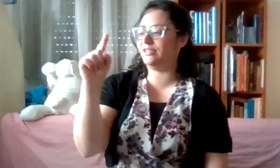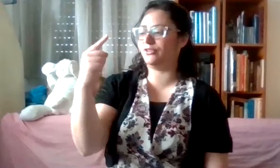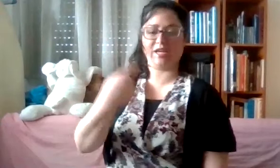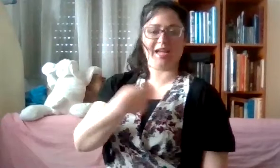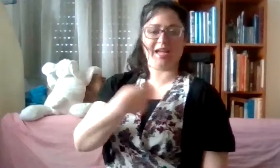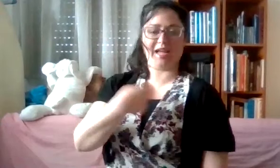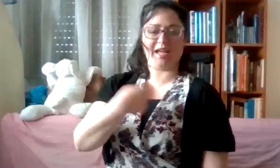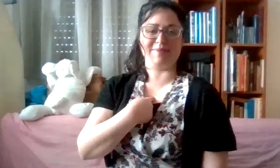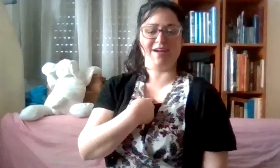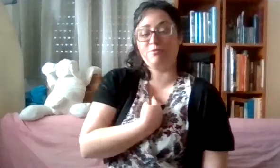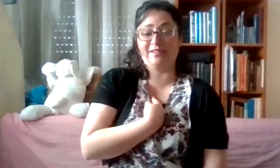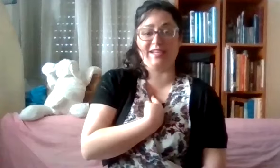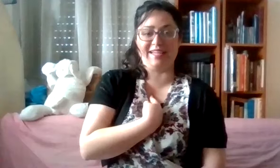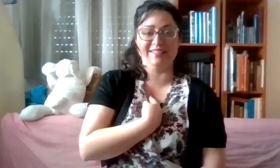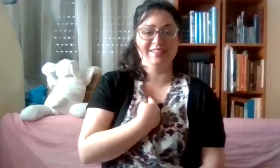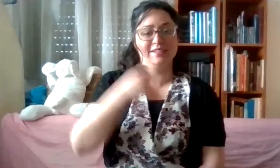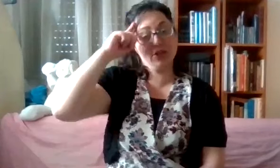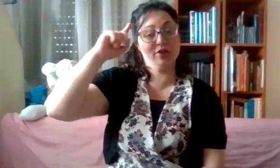אותה אצבע, אבל היא מופנית אליי. יודע.